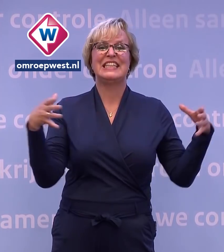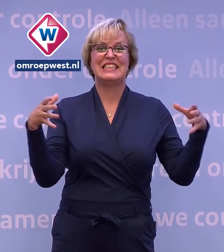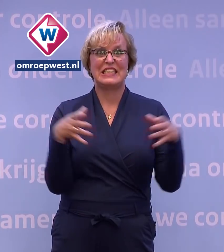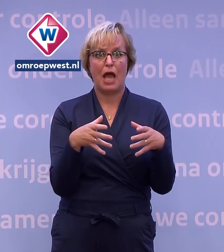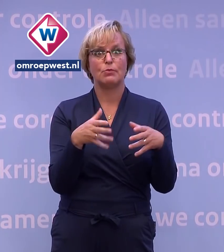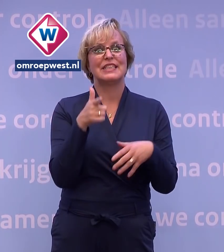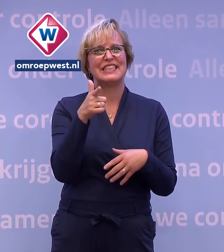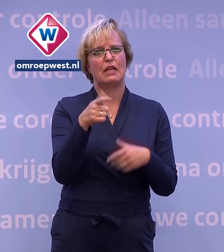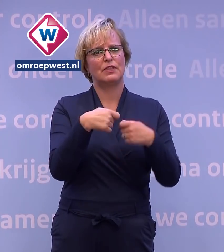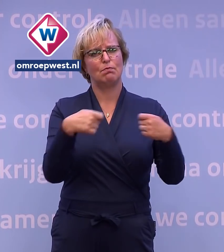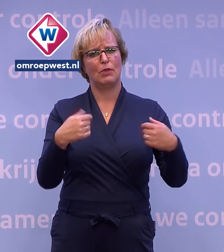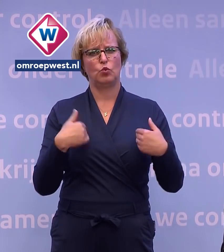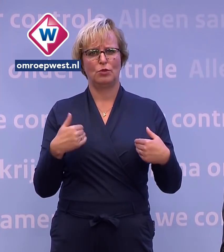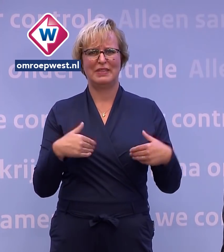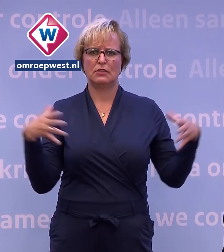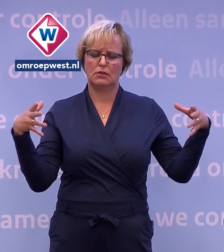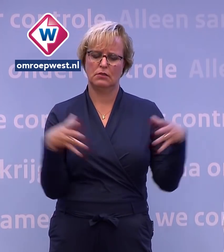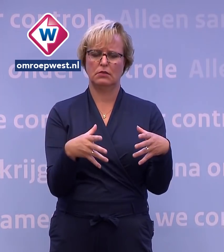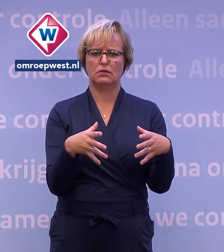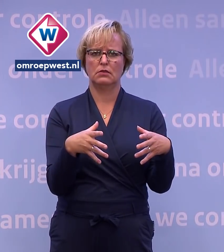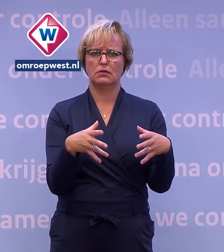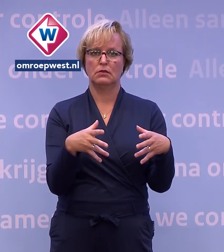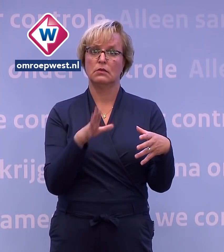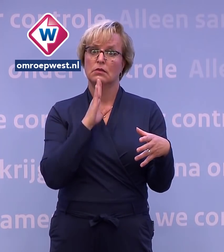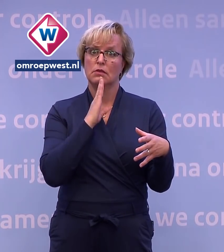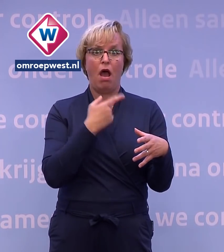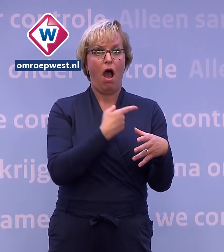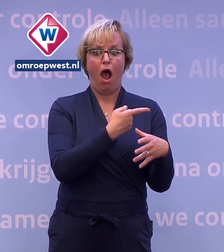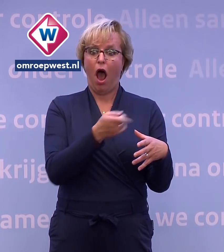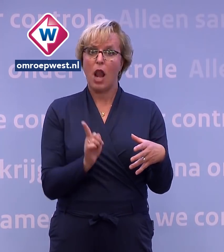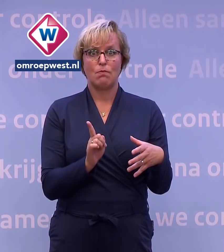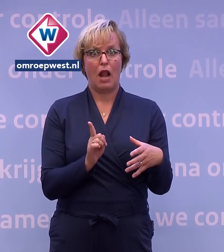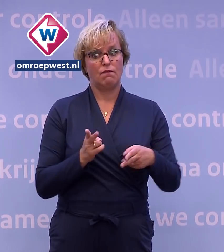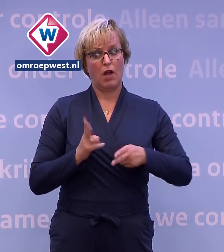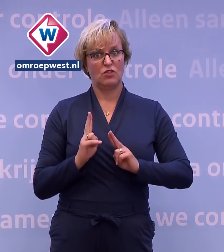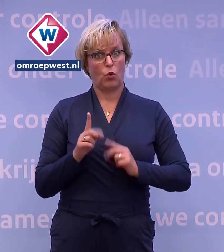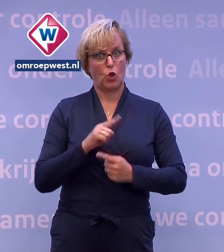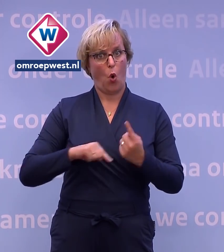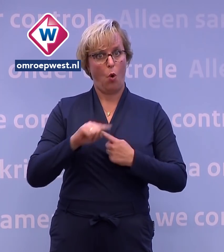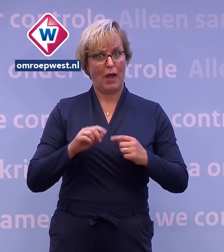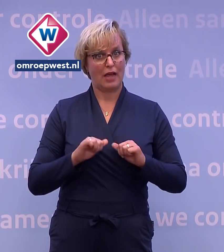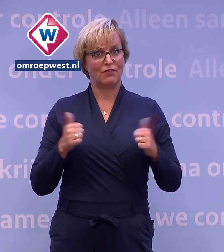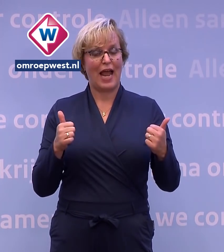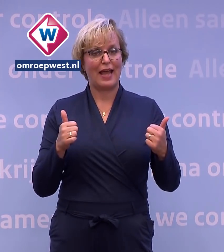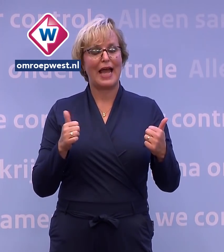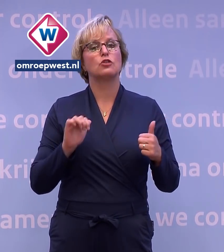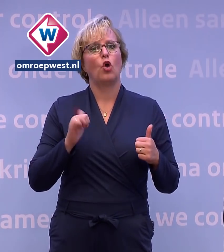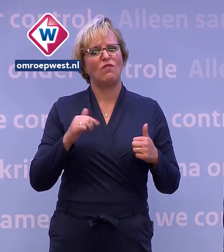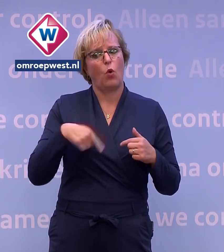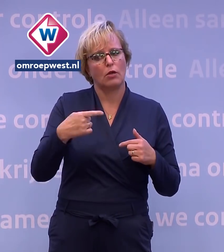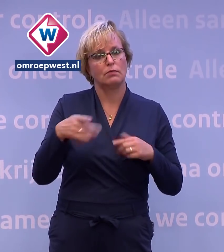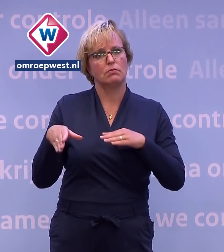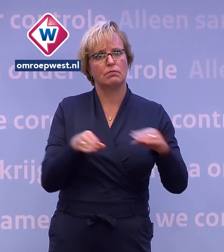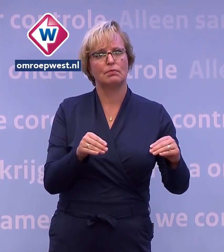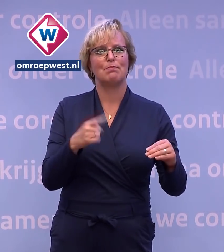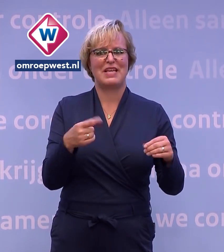met 17 miljoen mensen. Als we niet allemaal verantwoordelijk met onze vrijheden omgaan, dan zijn volgende stappen noodzakelijk.